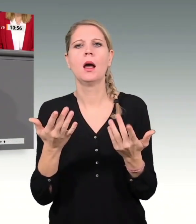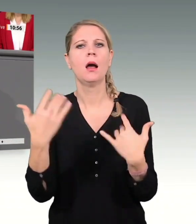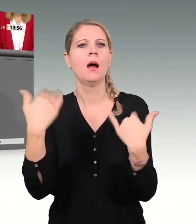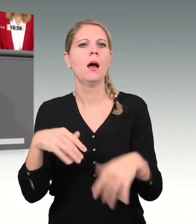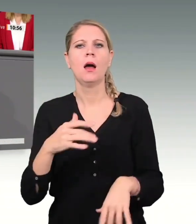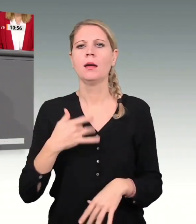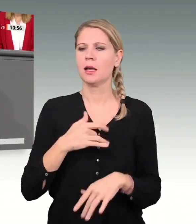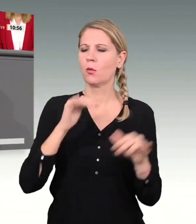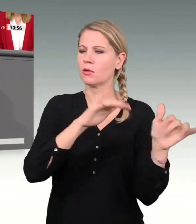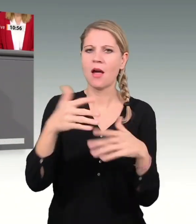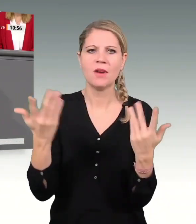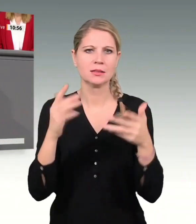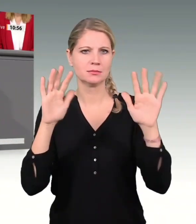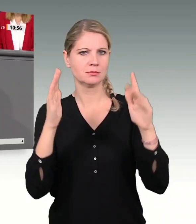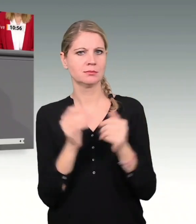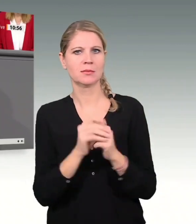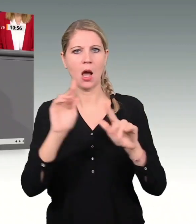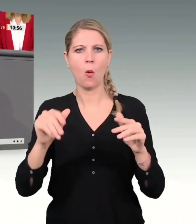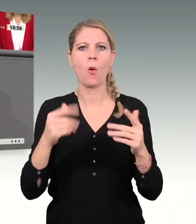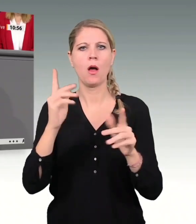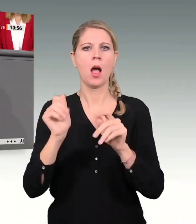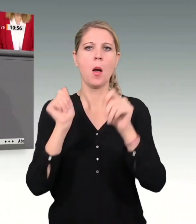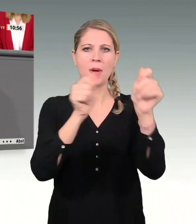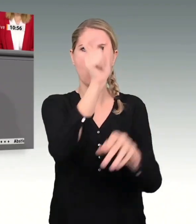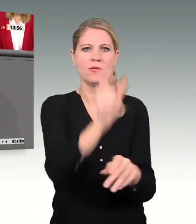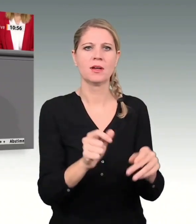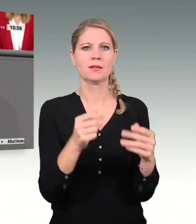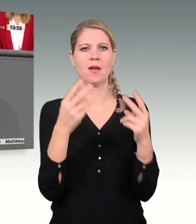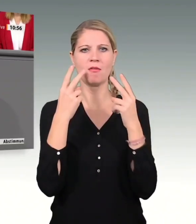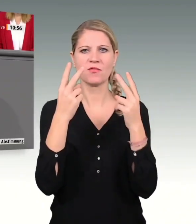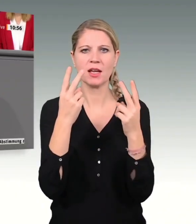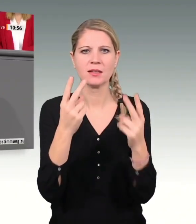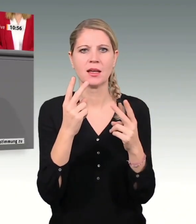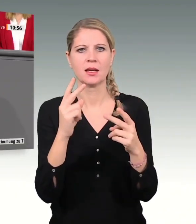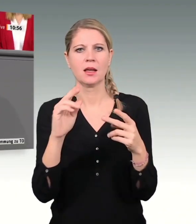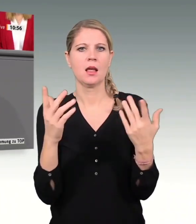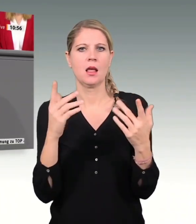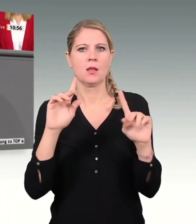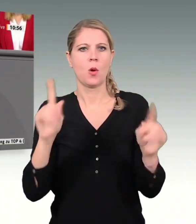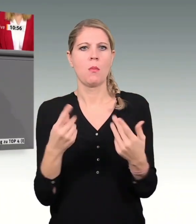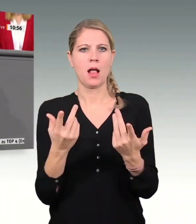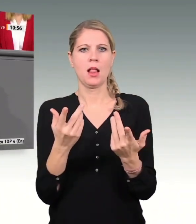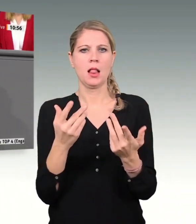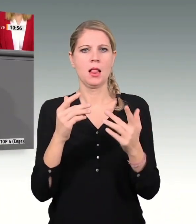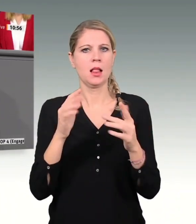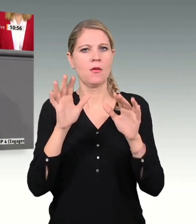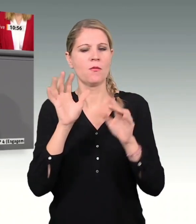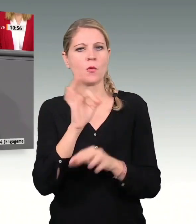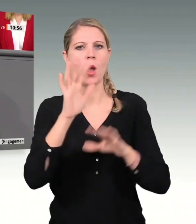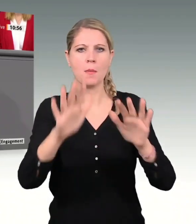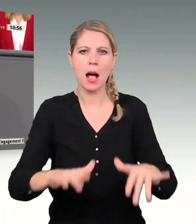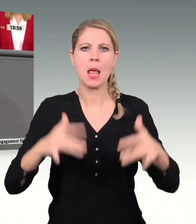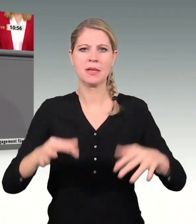hinschauen, wo wird das Menschenrecht auf Religionsfreiheit verletzt. Wir müssen laut aufschreien. Manchmal ist aber auch besser, leise zu sein. Wir müssen